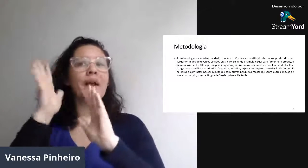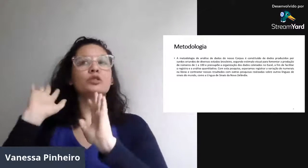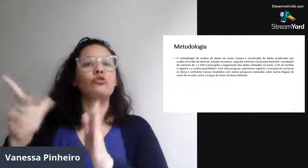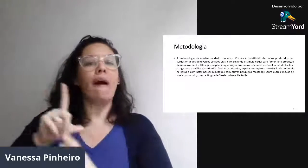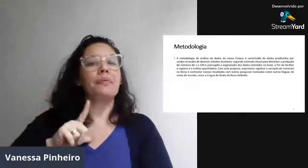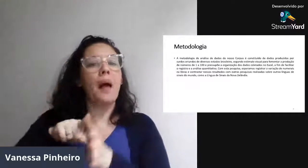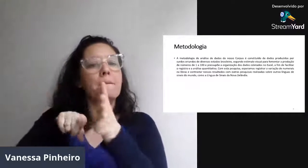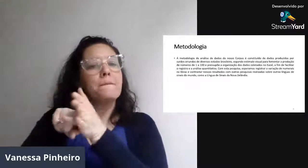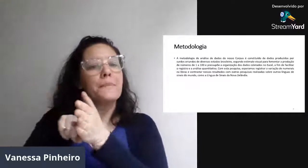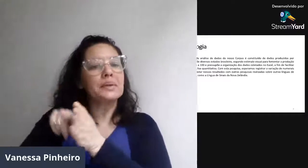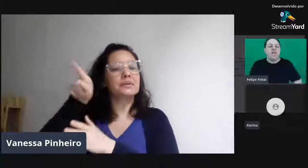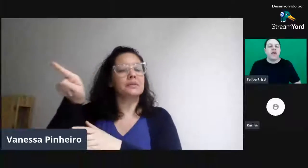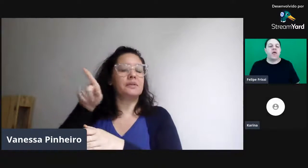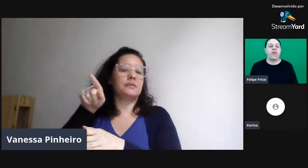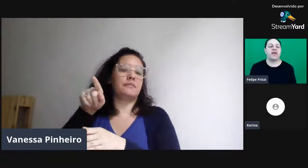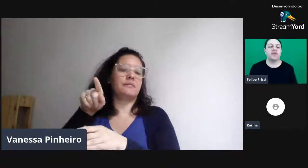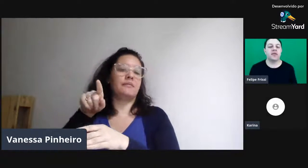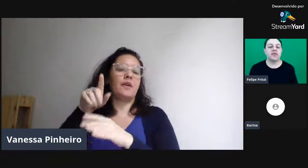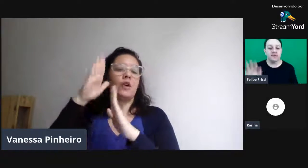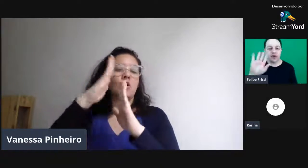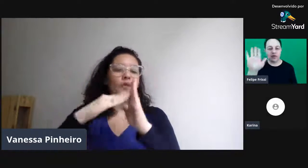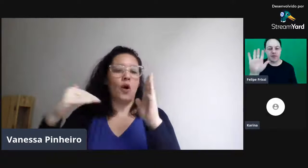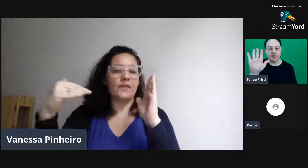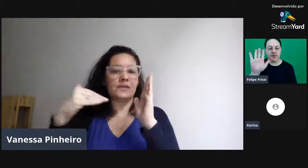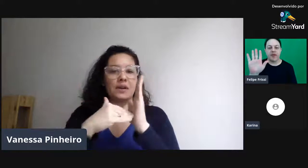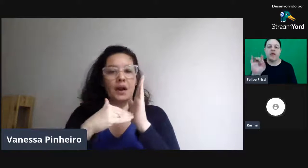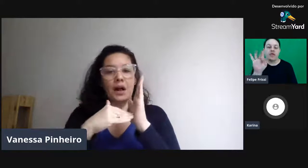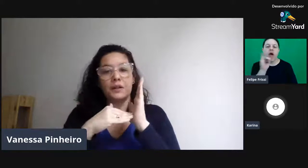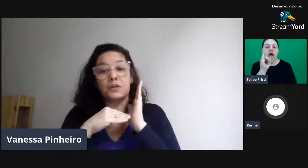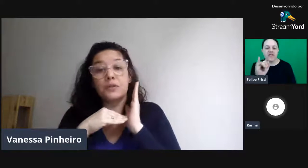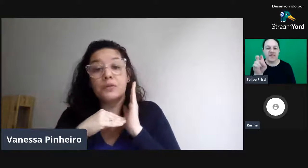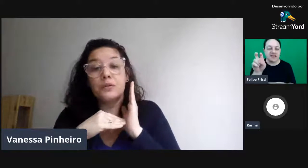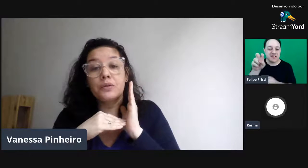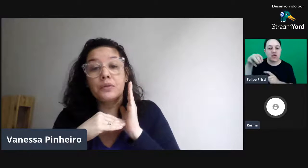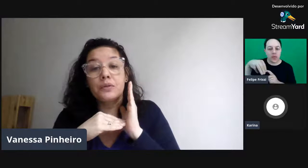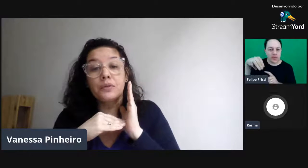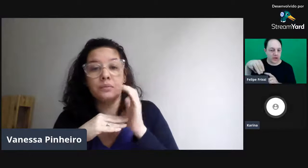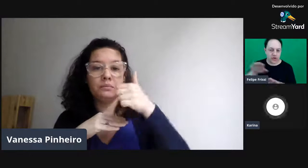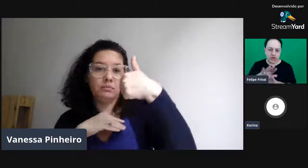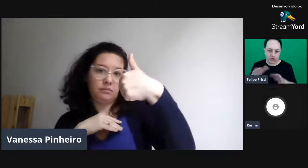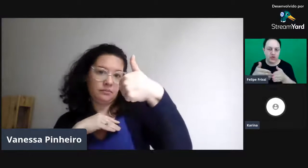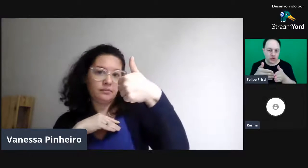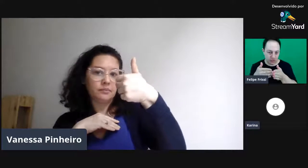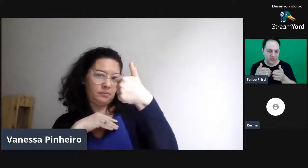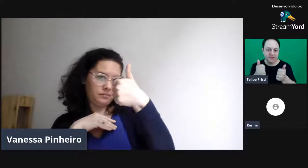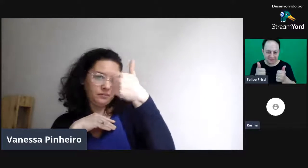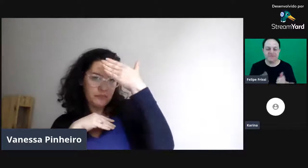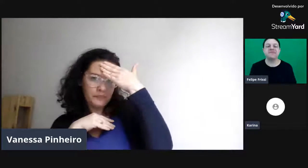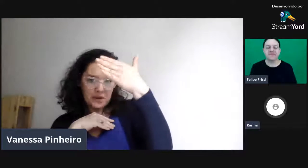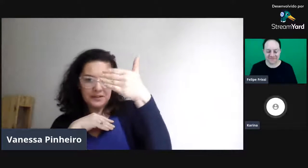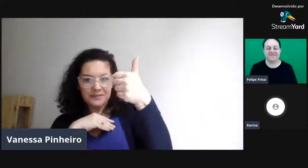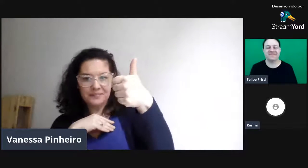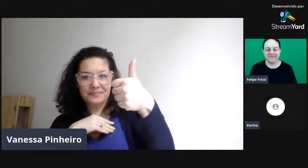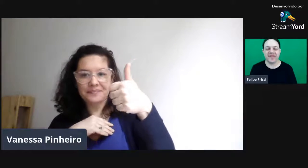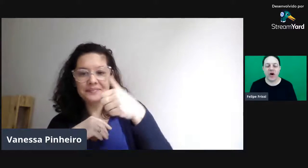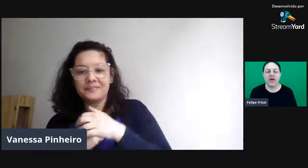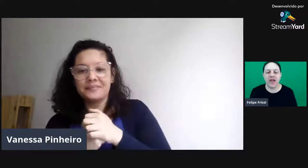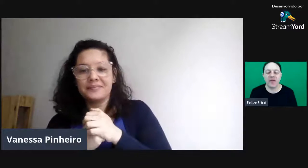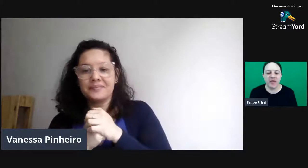Coloca também, também vem a comparação. Oi, com licença, faltam cinco minutos. Obrigada. Ok, muito